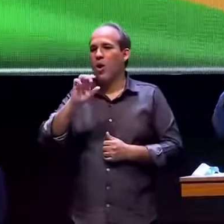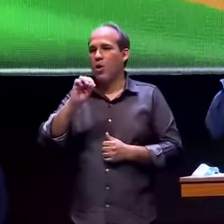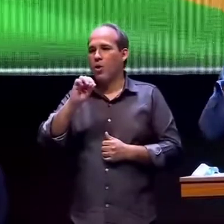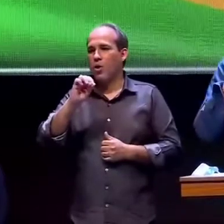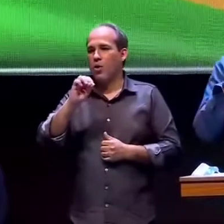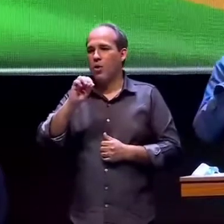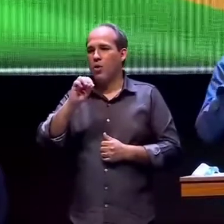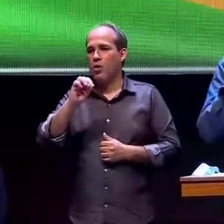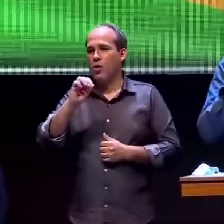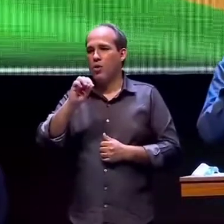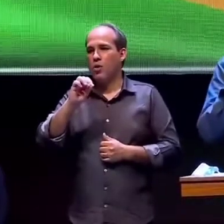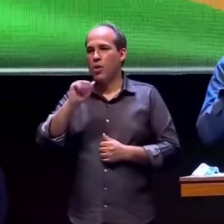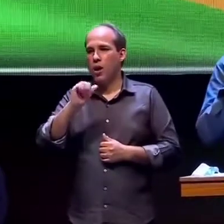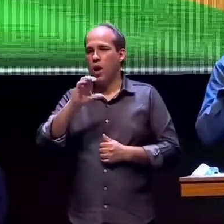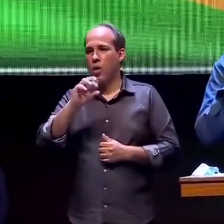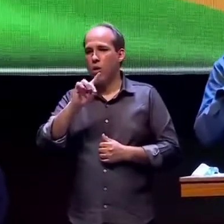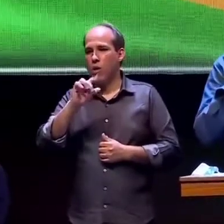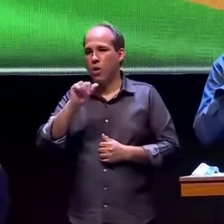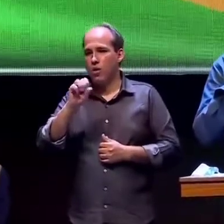continua valendo a mesma coisa